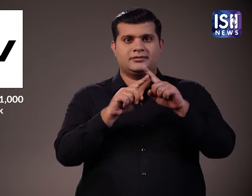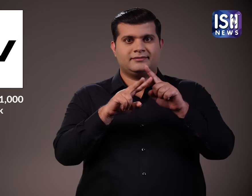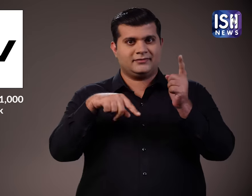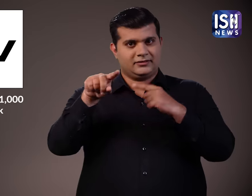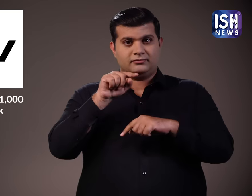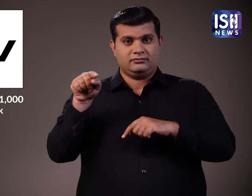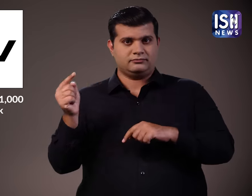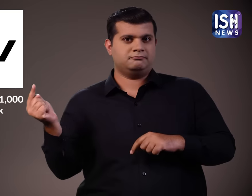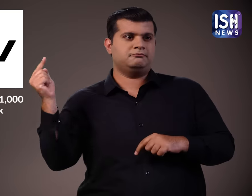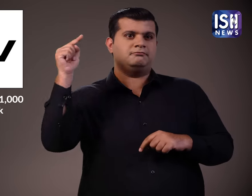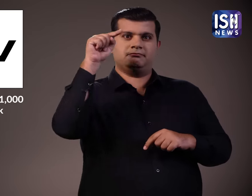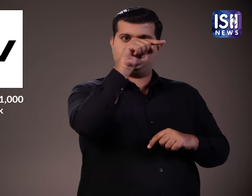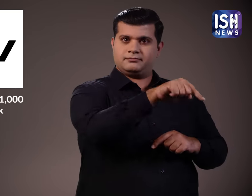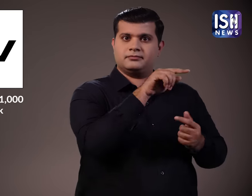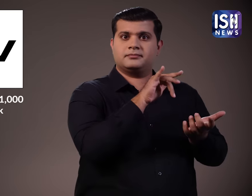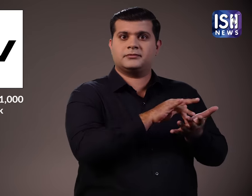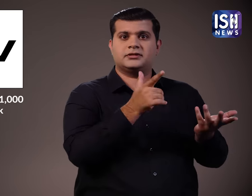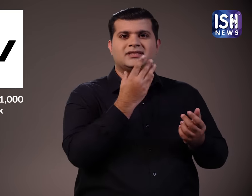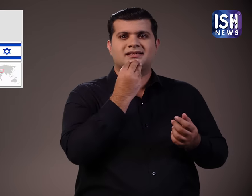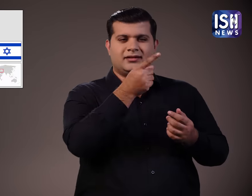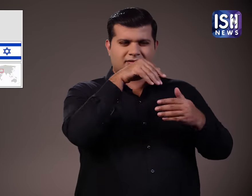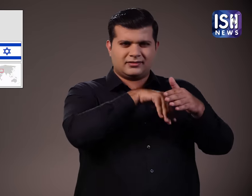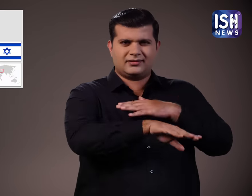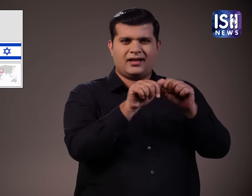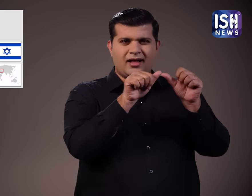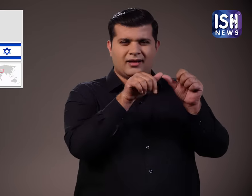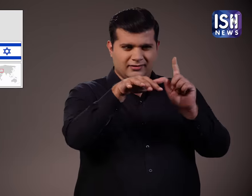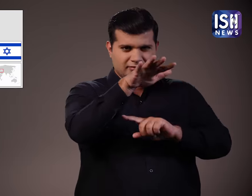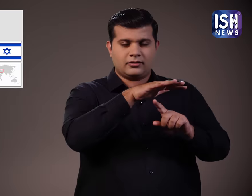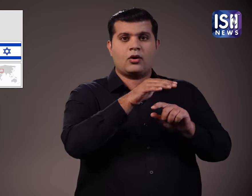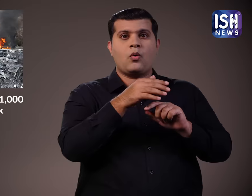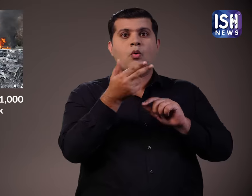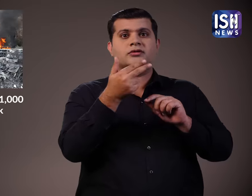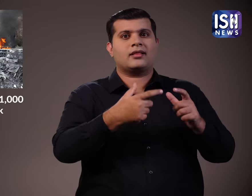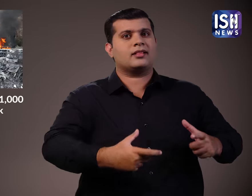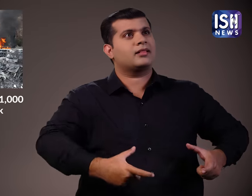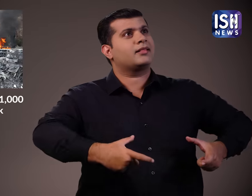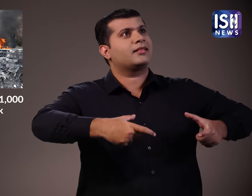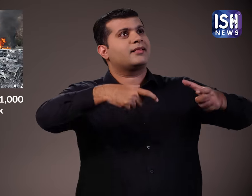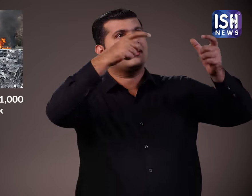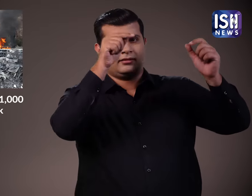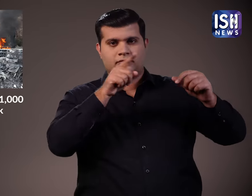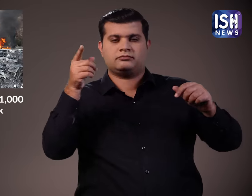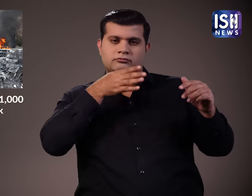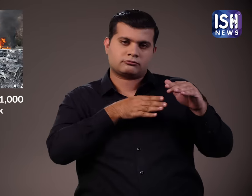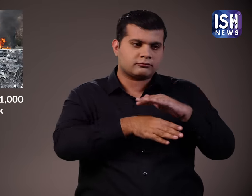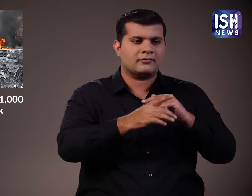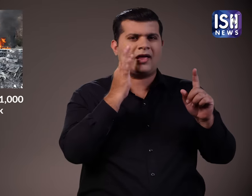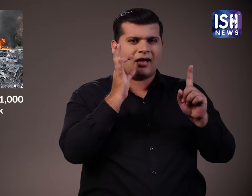NDTV के प्रवक्ता इस्राइल के आशकलॉन में एक होटल में चेक-इन करने